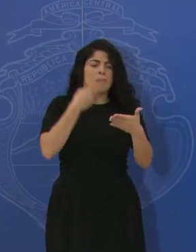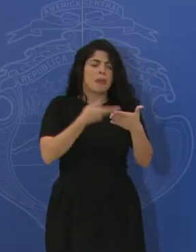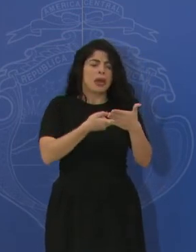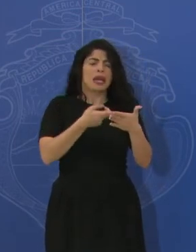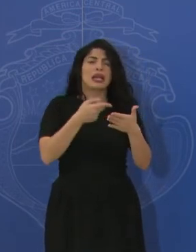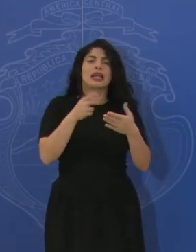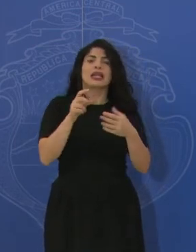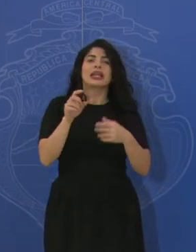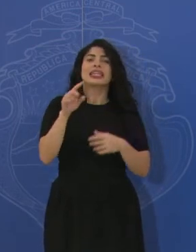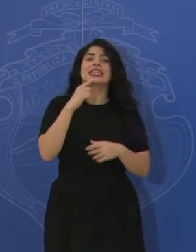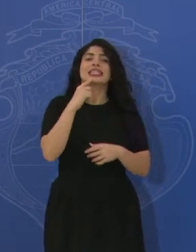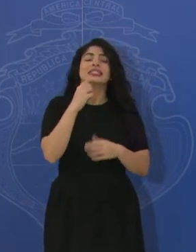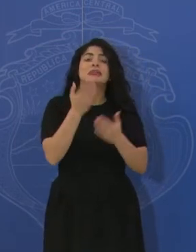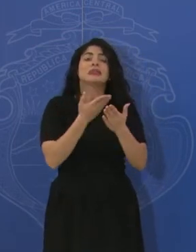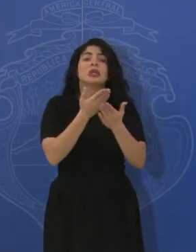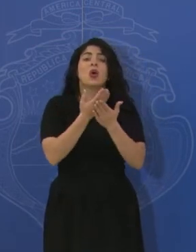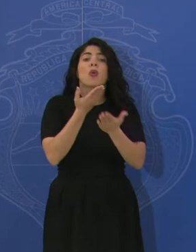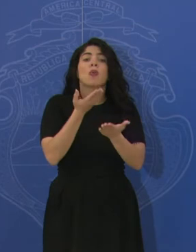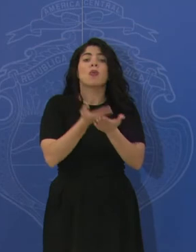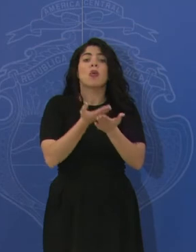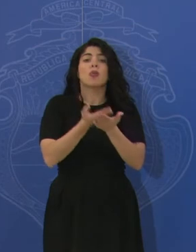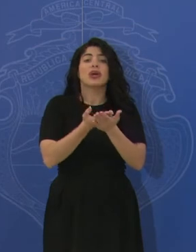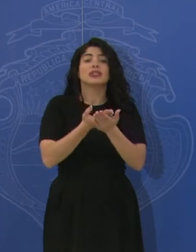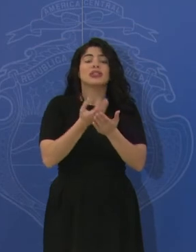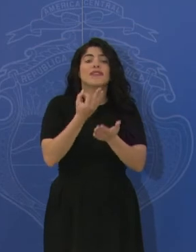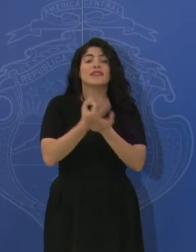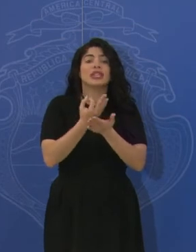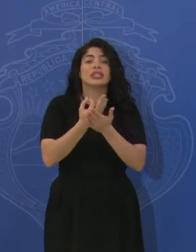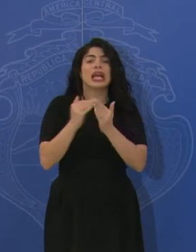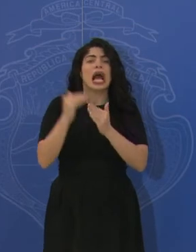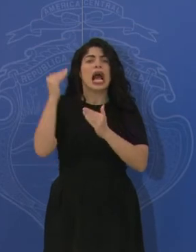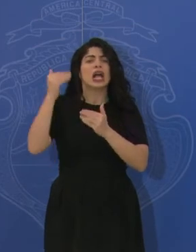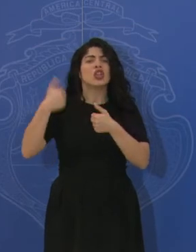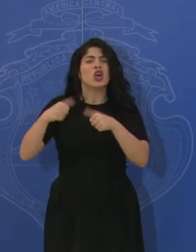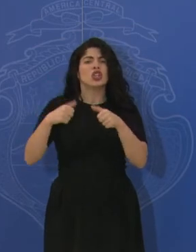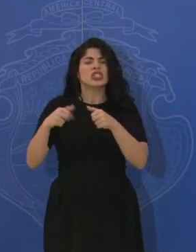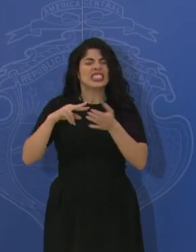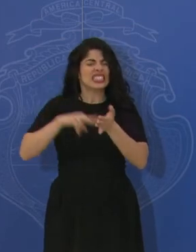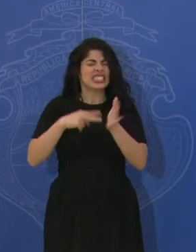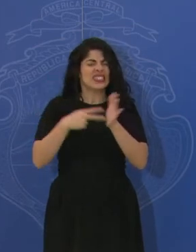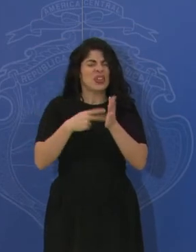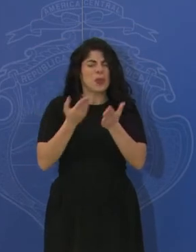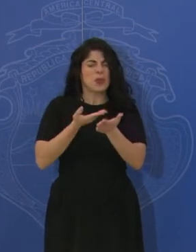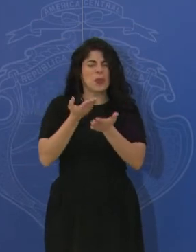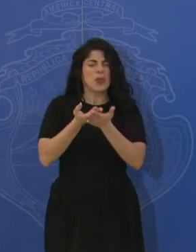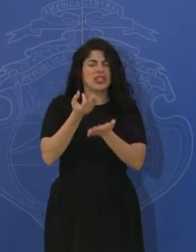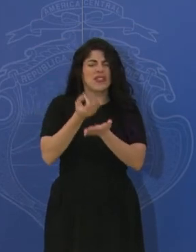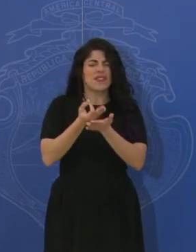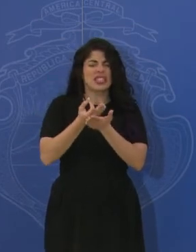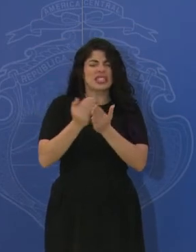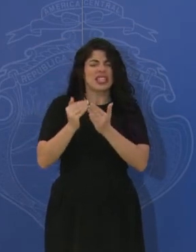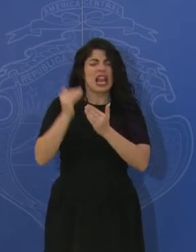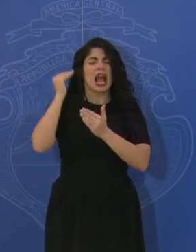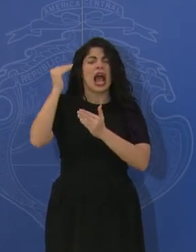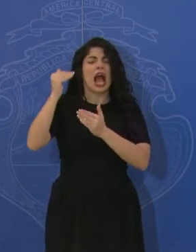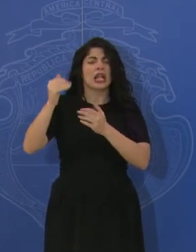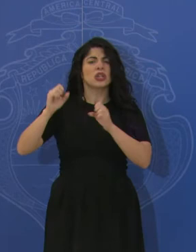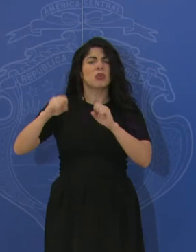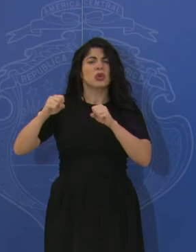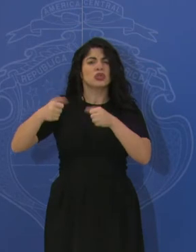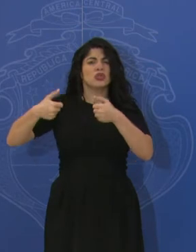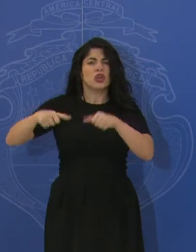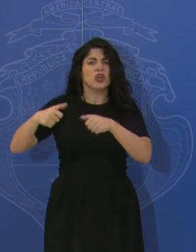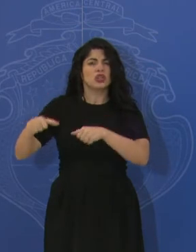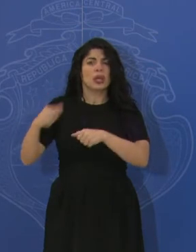7, dice presentación de propuestas fiscales de alto consenso. ¿Qué llaman ustedes propuestas fiscales de alto consenso? Porque tomamos en cuenta que